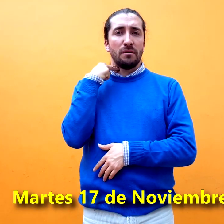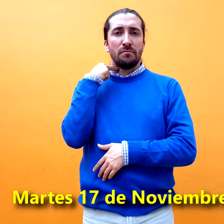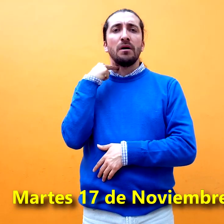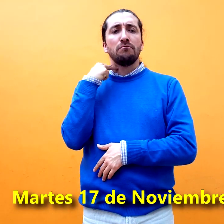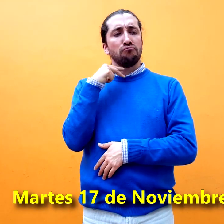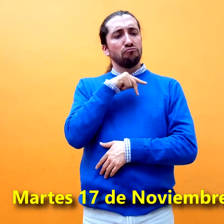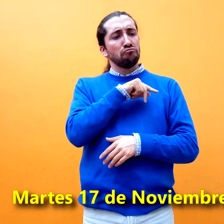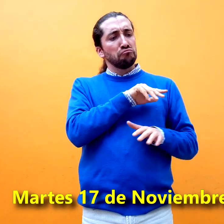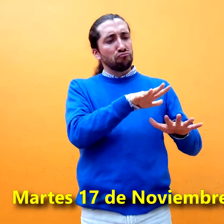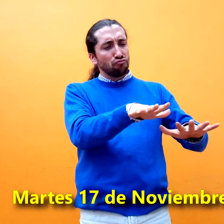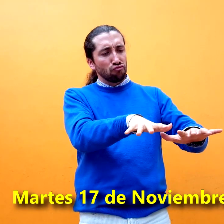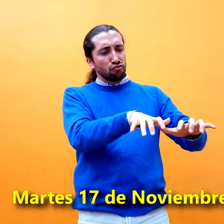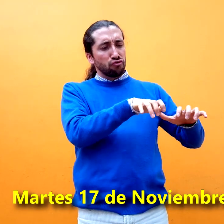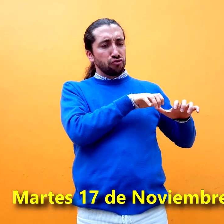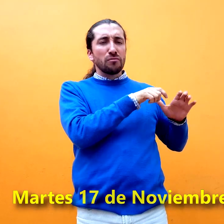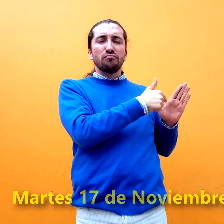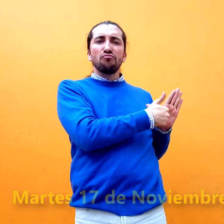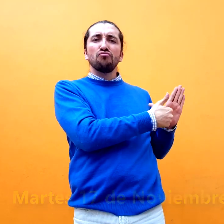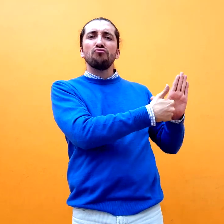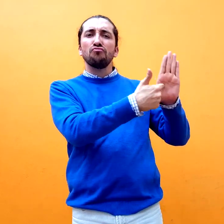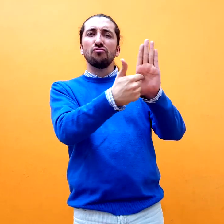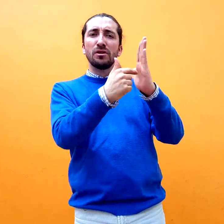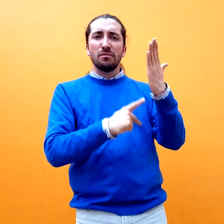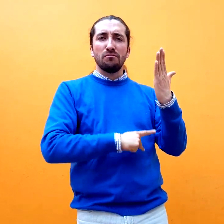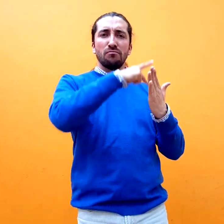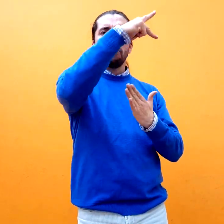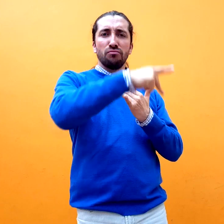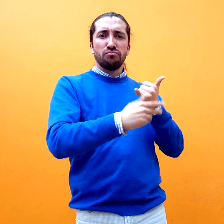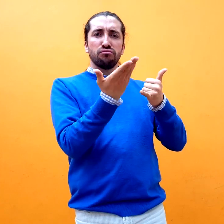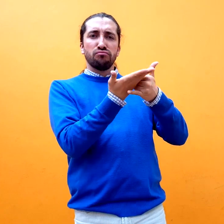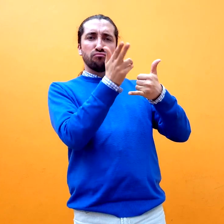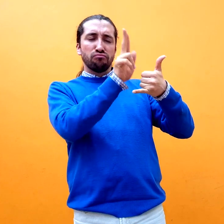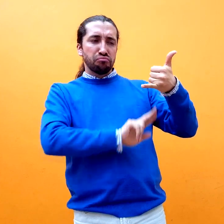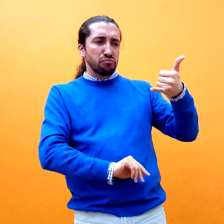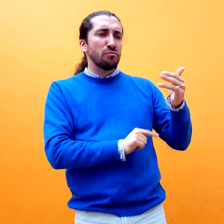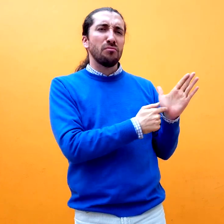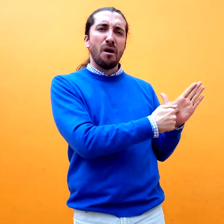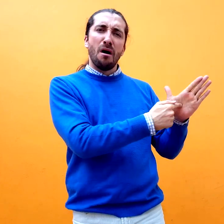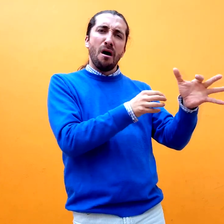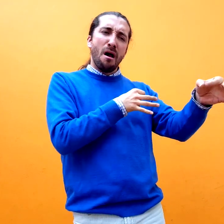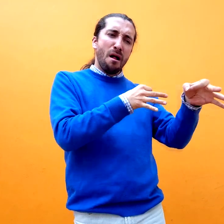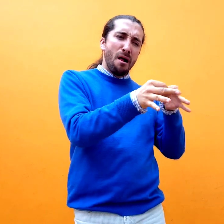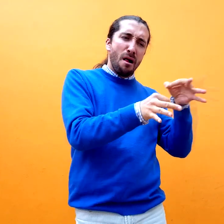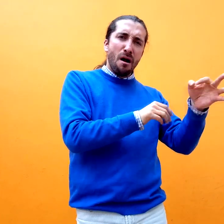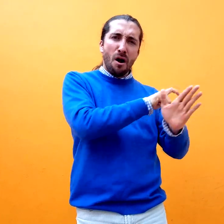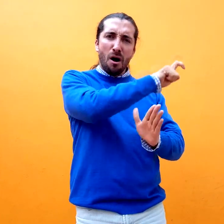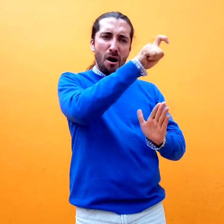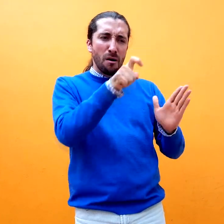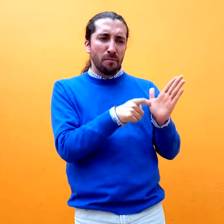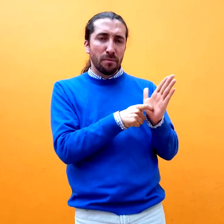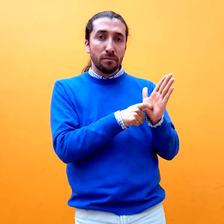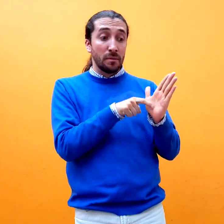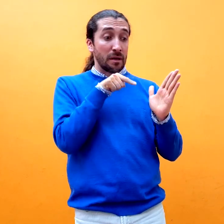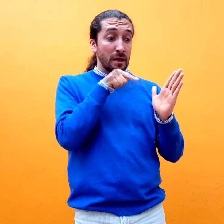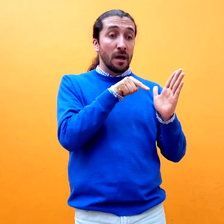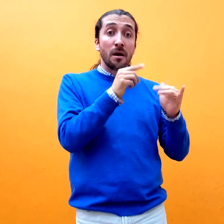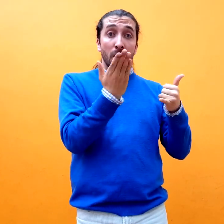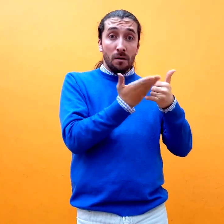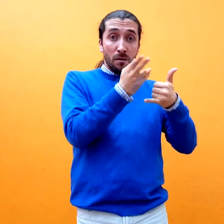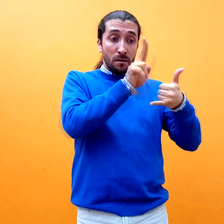haciendo el lanzamiento de nuestro proyecto Colombia Primera en Educación. Vamos a presentar completamente el proyecto cuyo